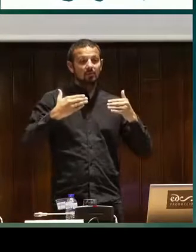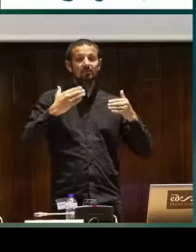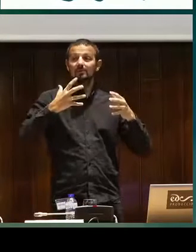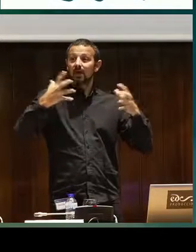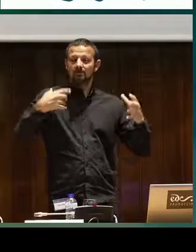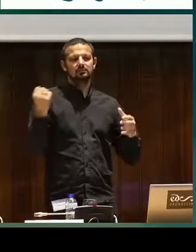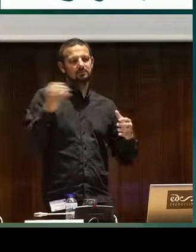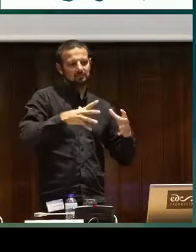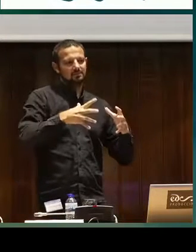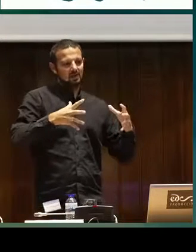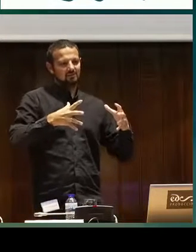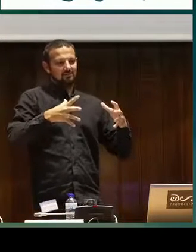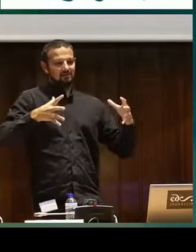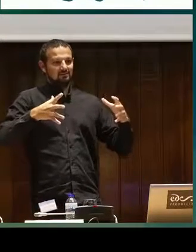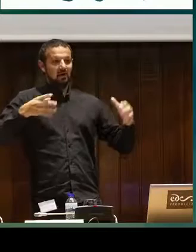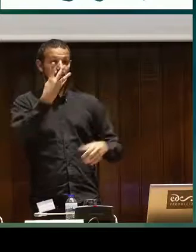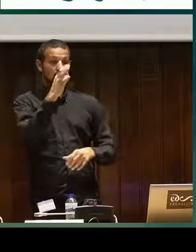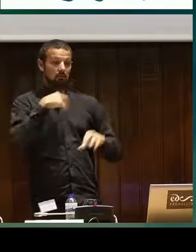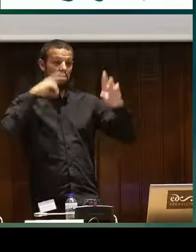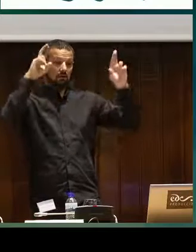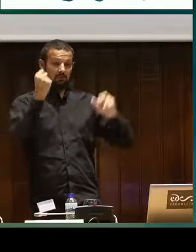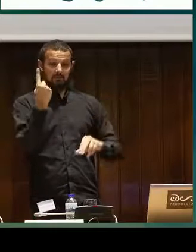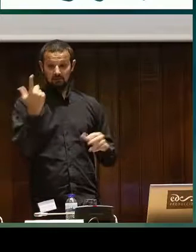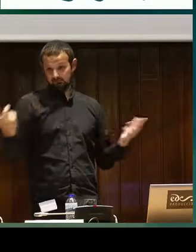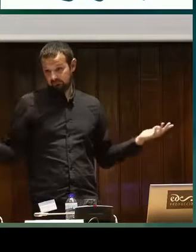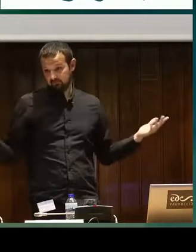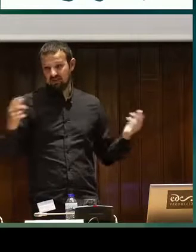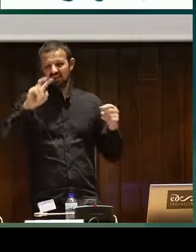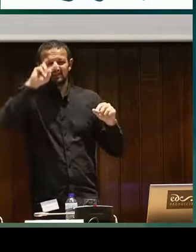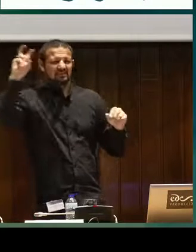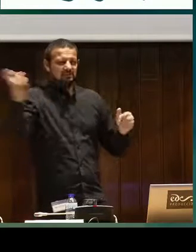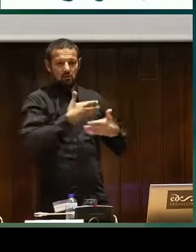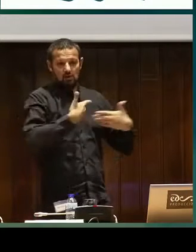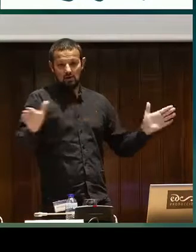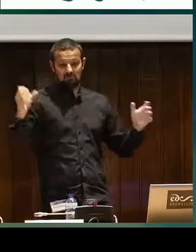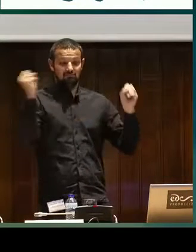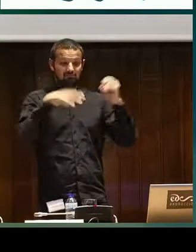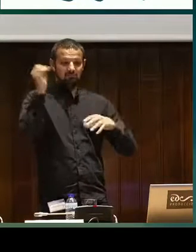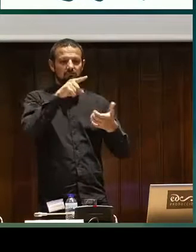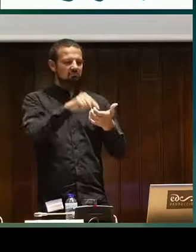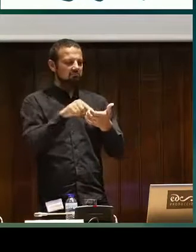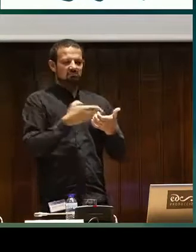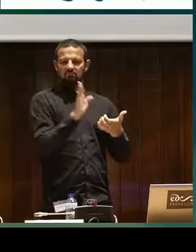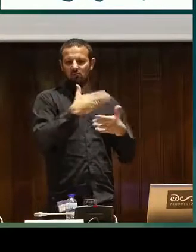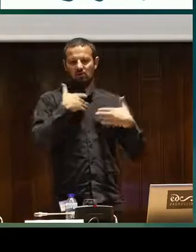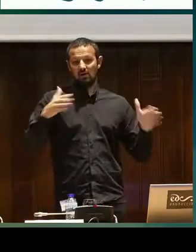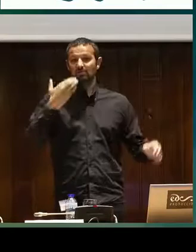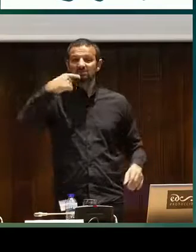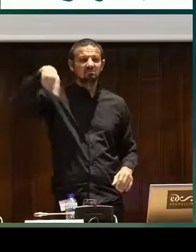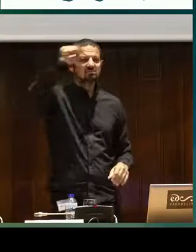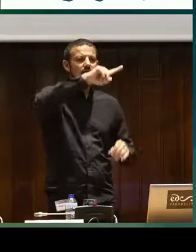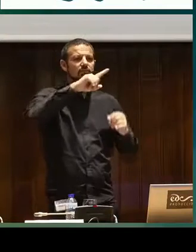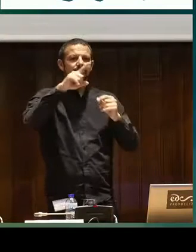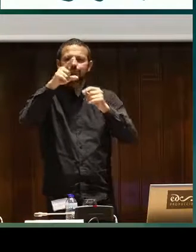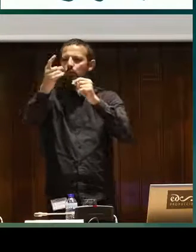esto me lo dice la aplicación. va actualizando cada poco y va